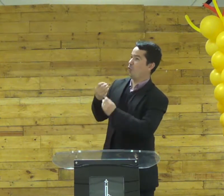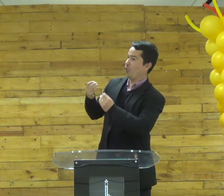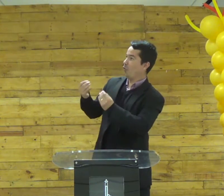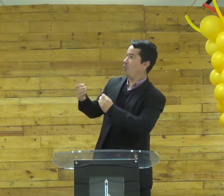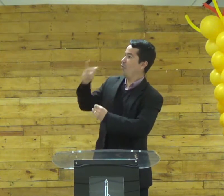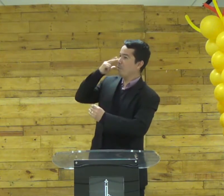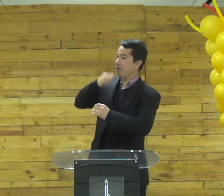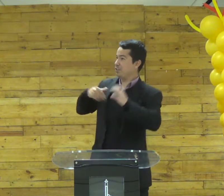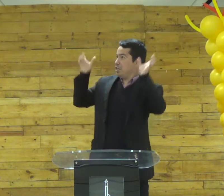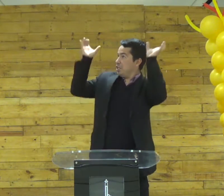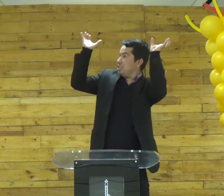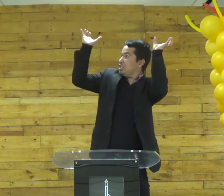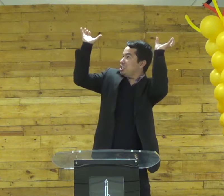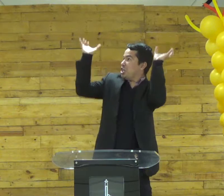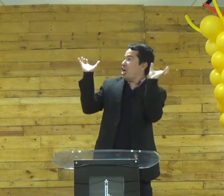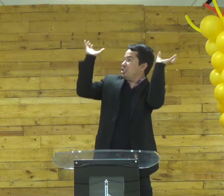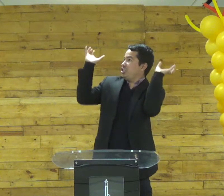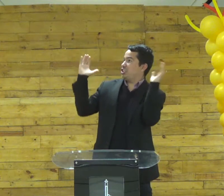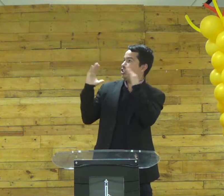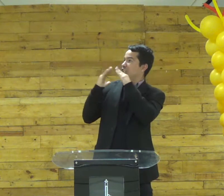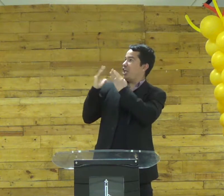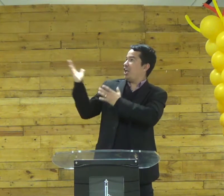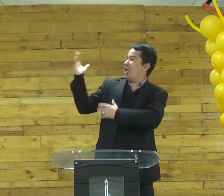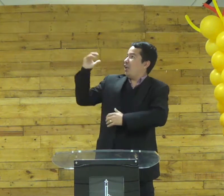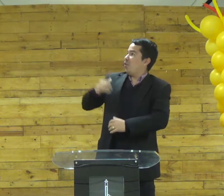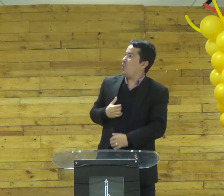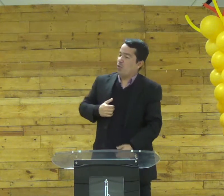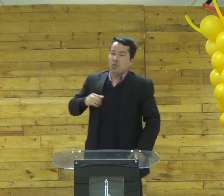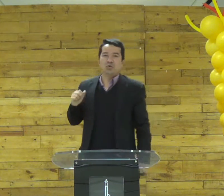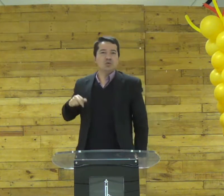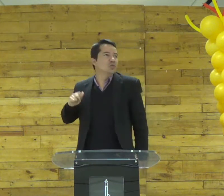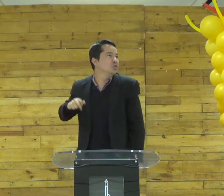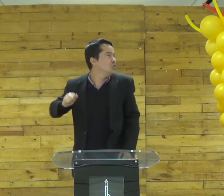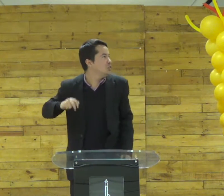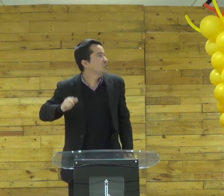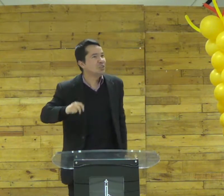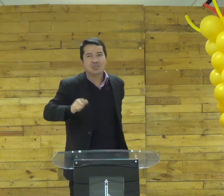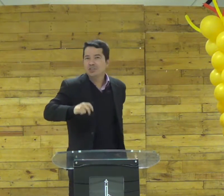que susto nossa parece um castelo que coisa bonita